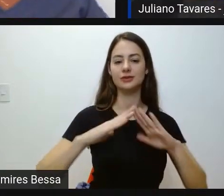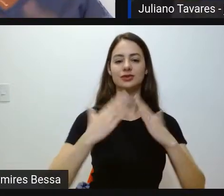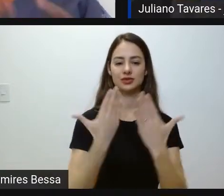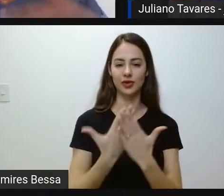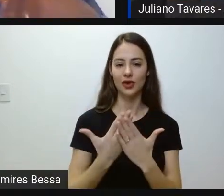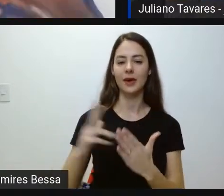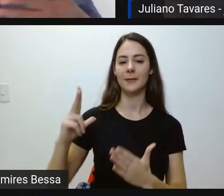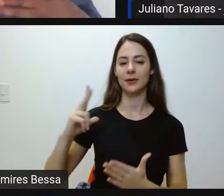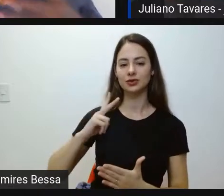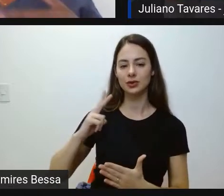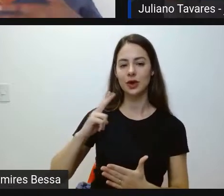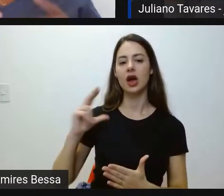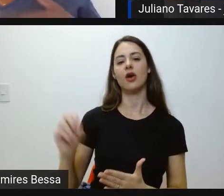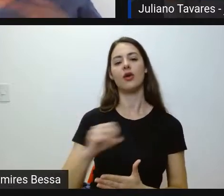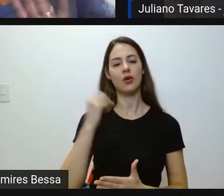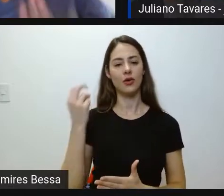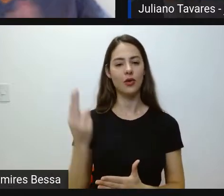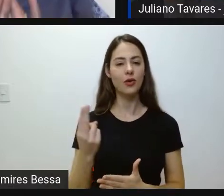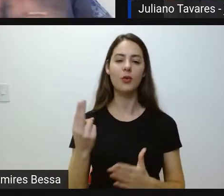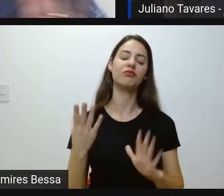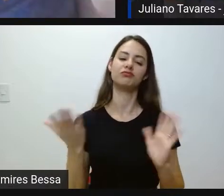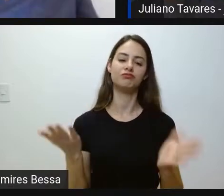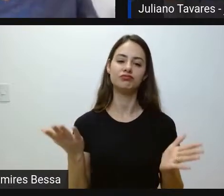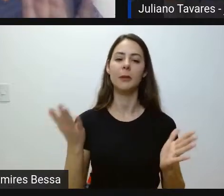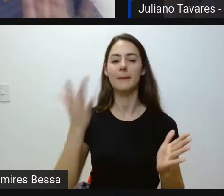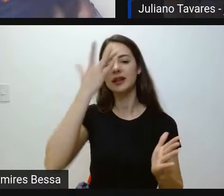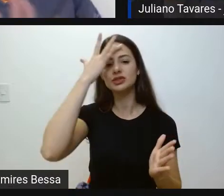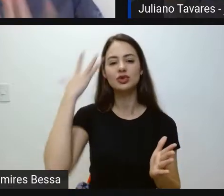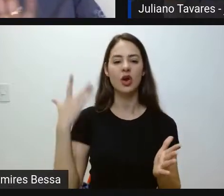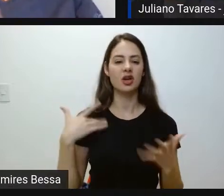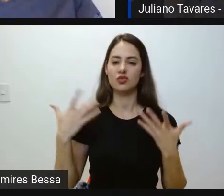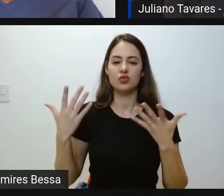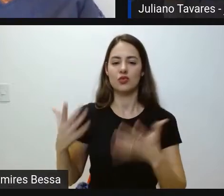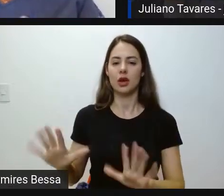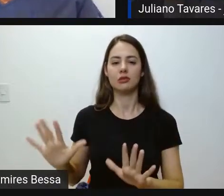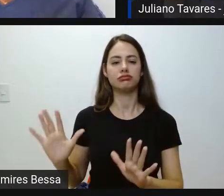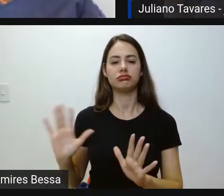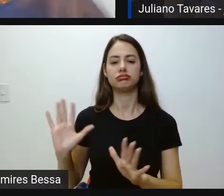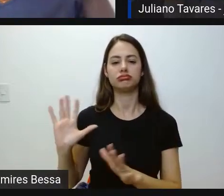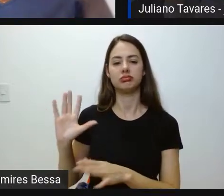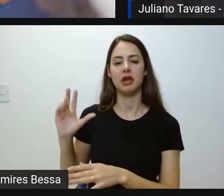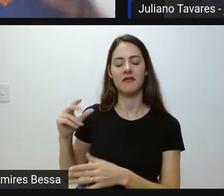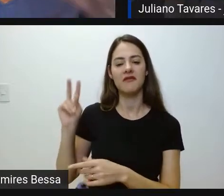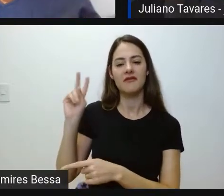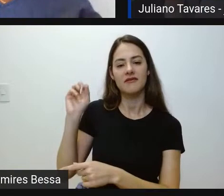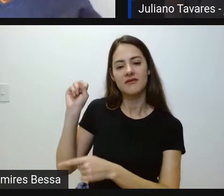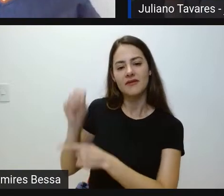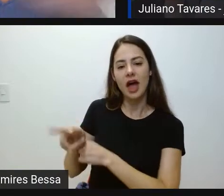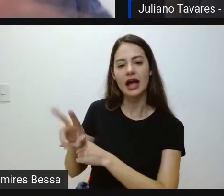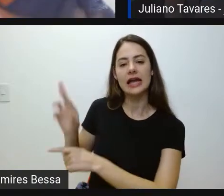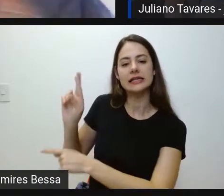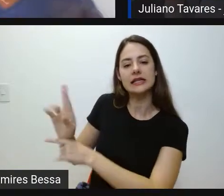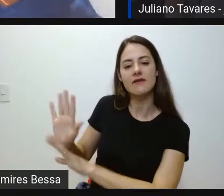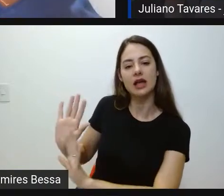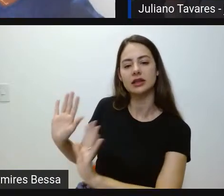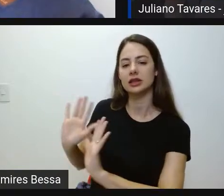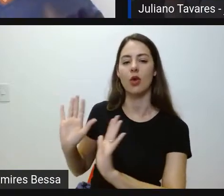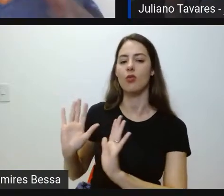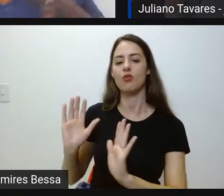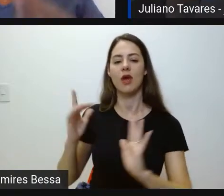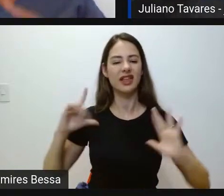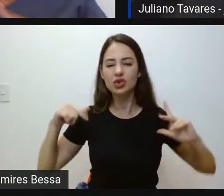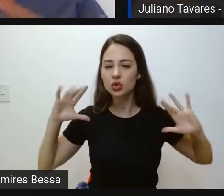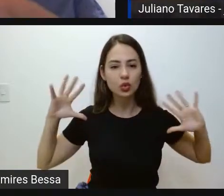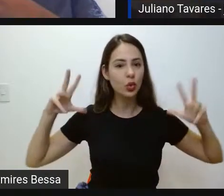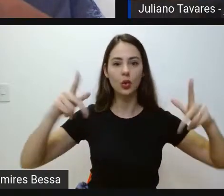ciclo anterior, ou pode acontecer também da pessoa não querer concorrer à reserva de vagas. Então, ampla concorrência é todo mundo.